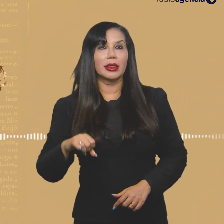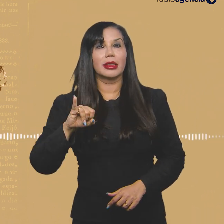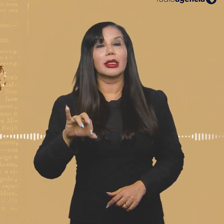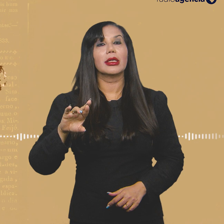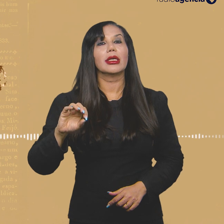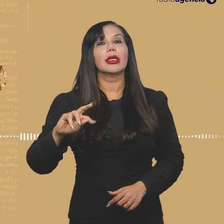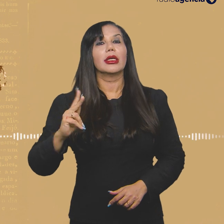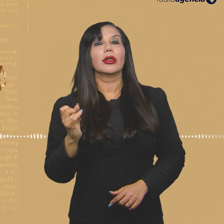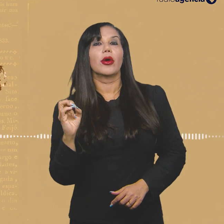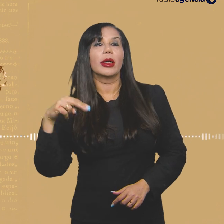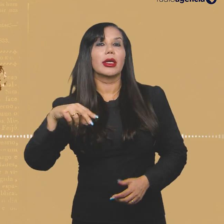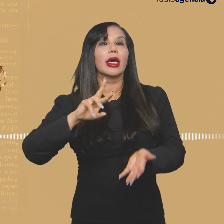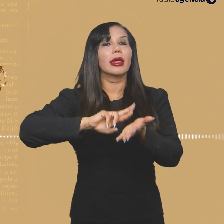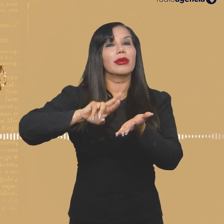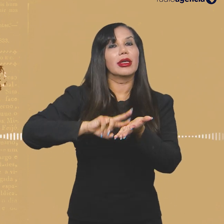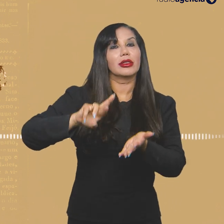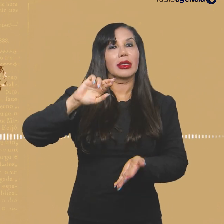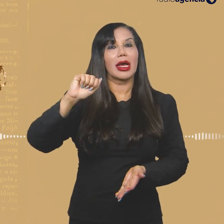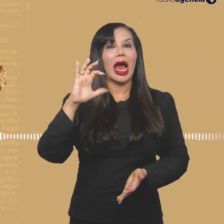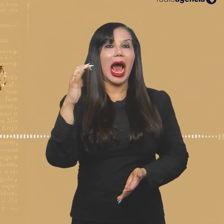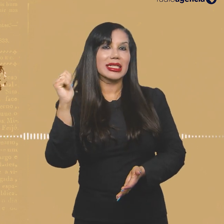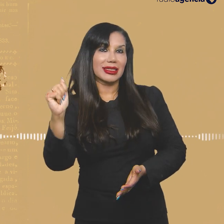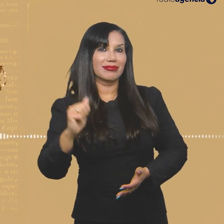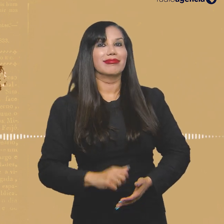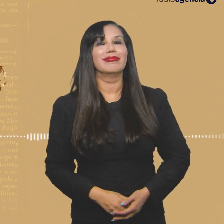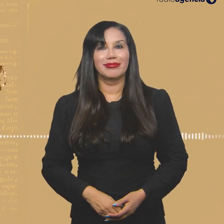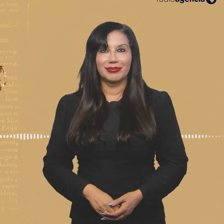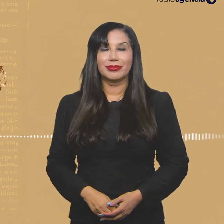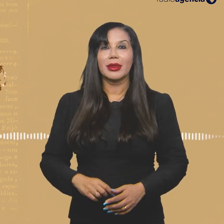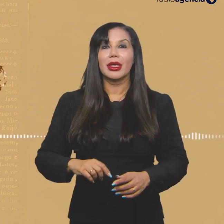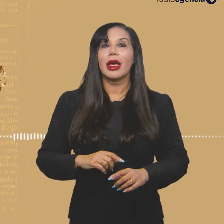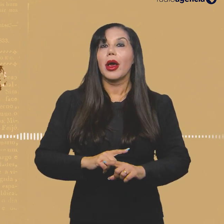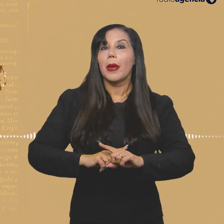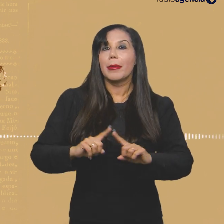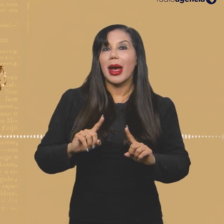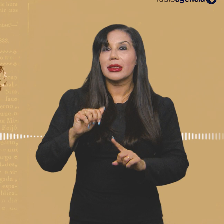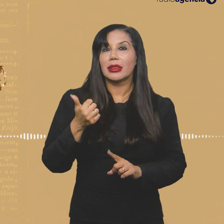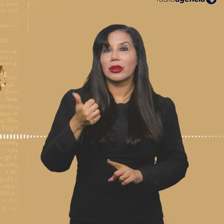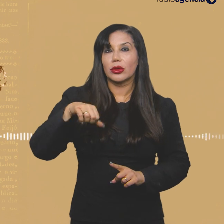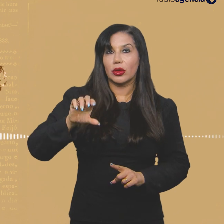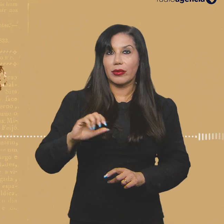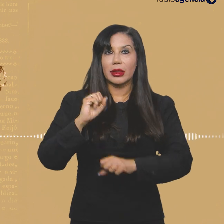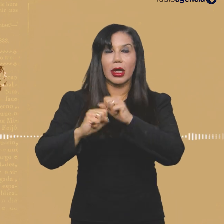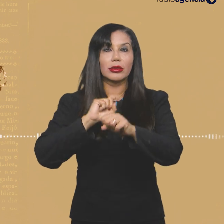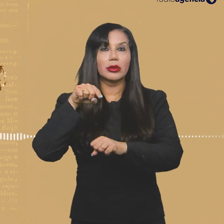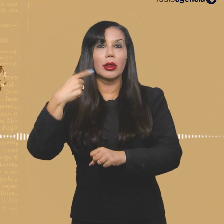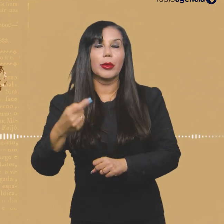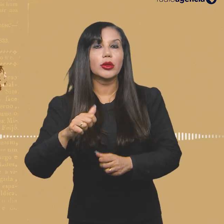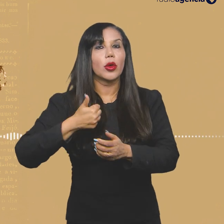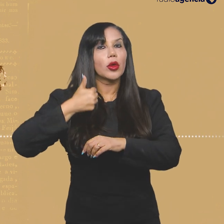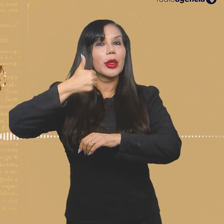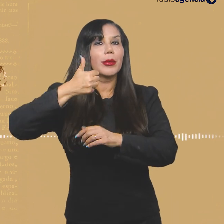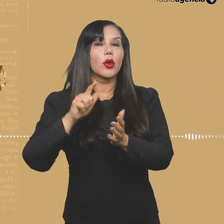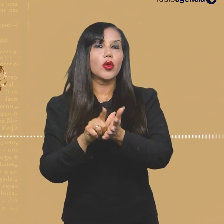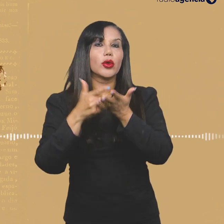1996, Heroin e a revista Raça. Mas 190 anos depois do lançamento do